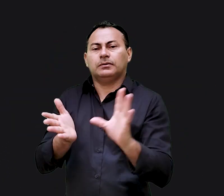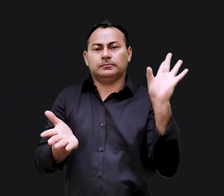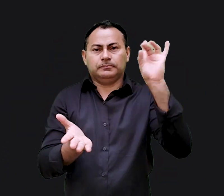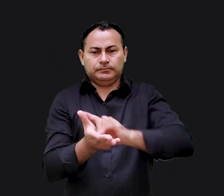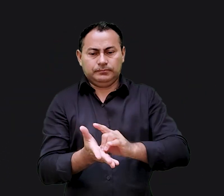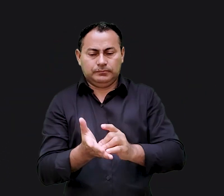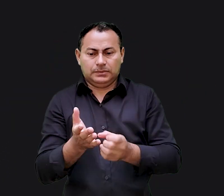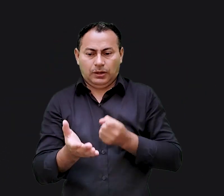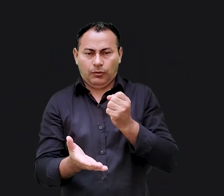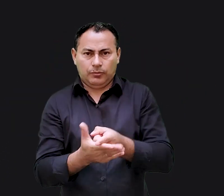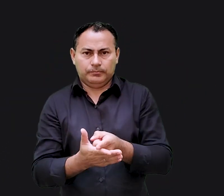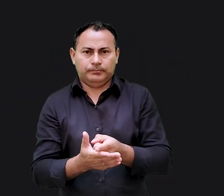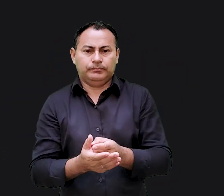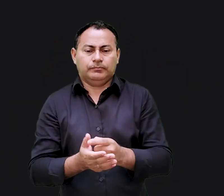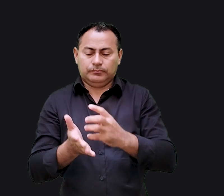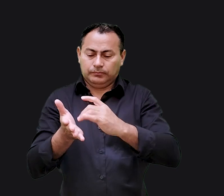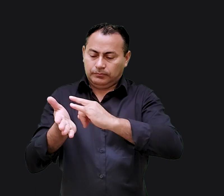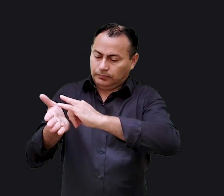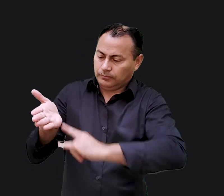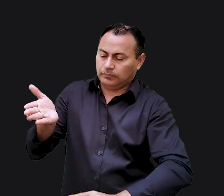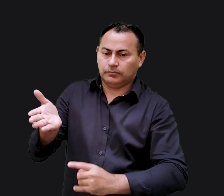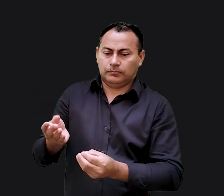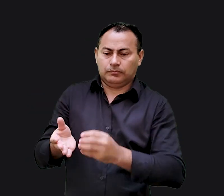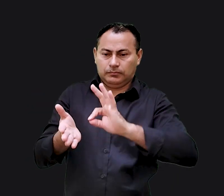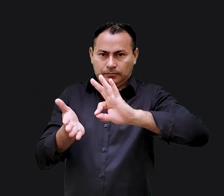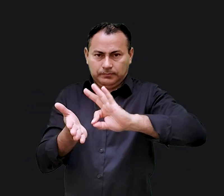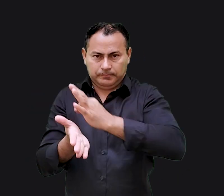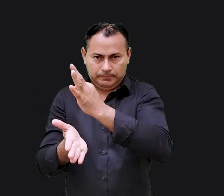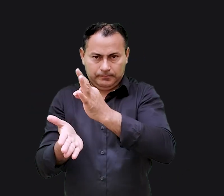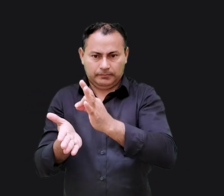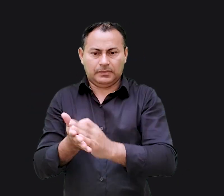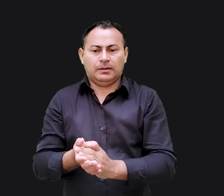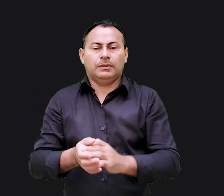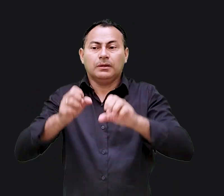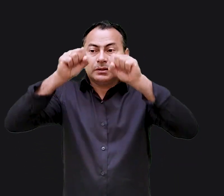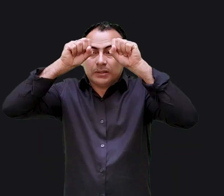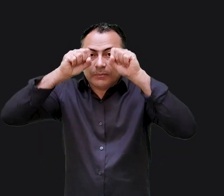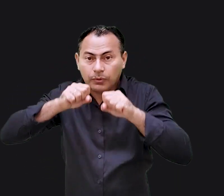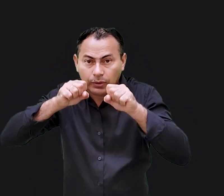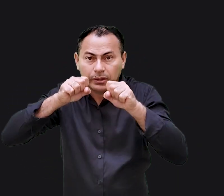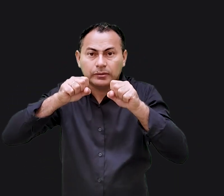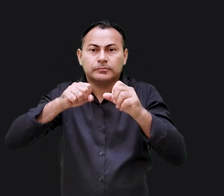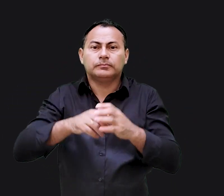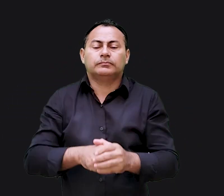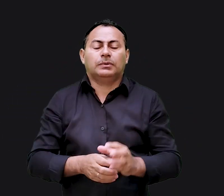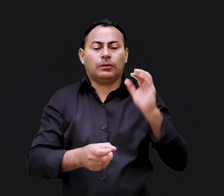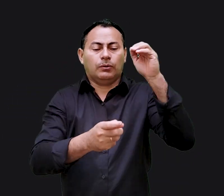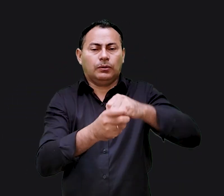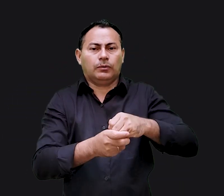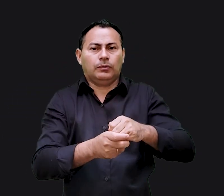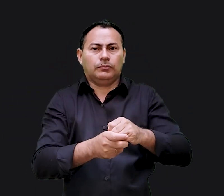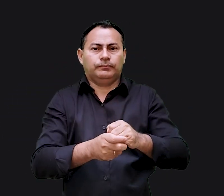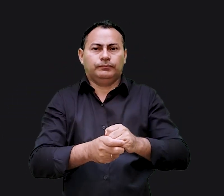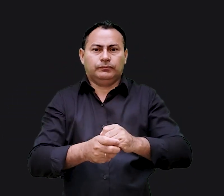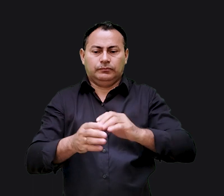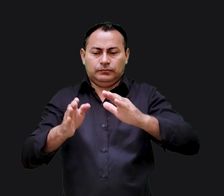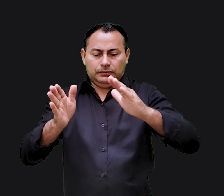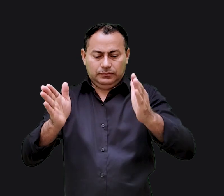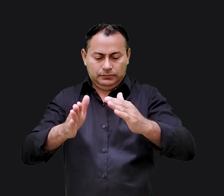oficializou o negócio. Ele pegou a escritura que tinha sido assinada, inclusive, pelas testemunhas e a colocou em um